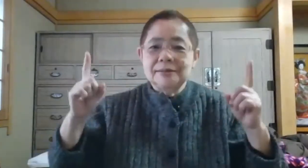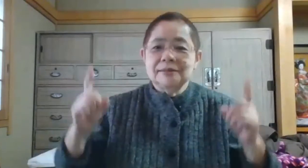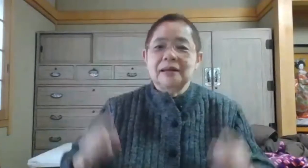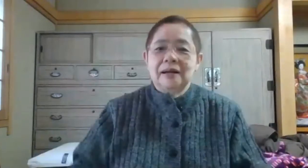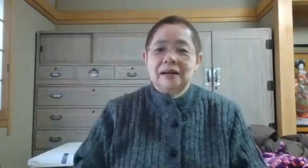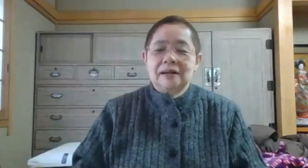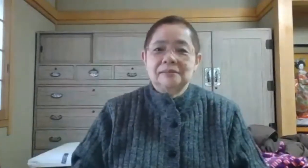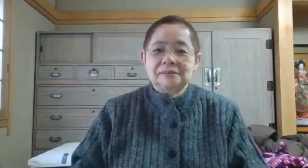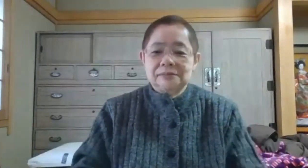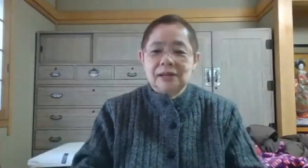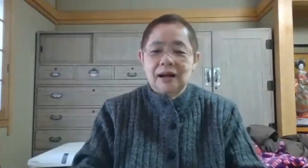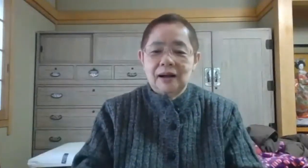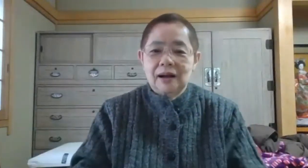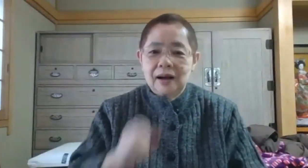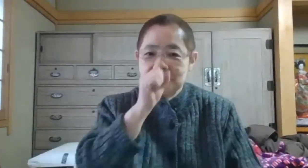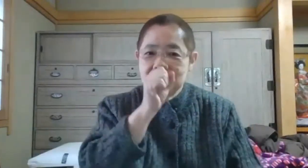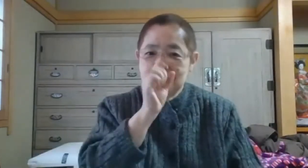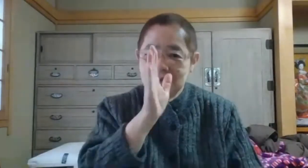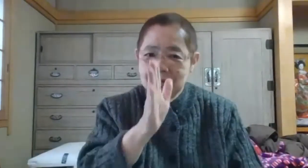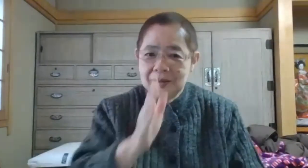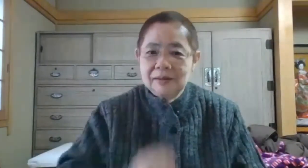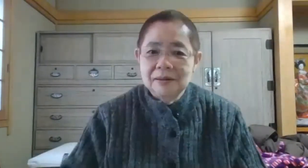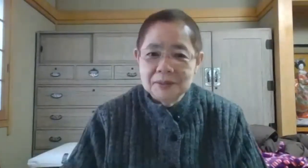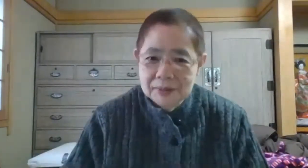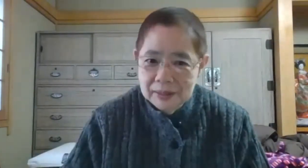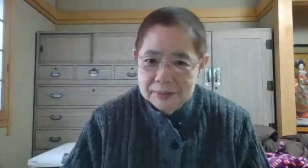2回目の話をどうぞお始めになってくださいよろしくお願いします